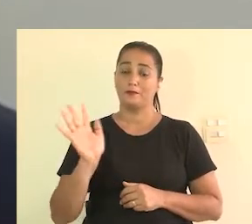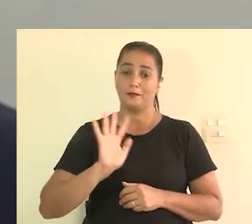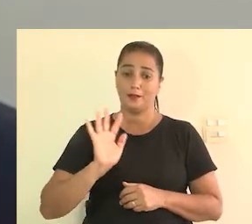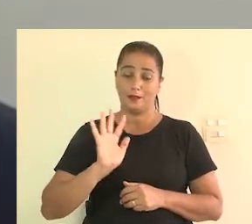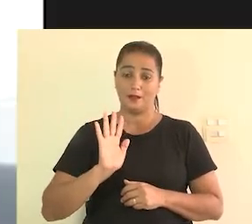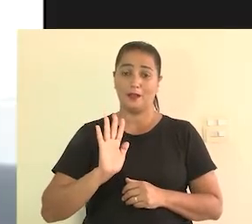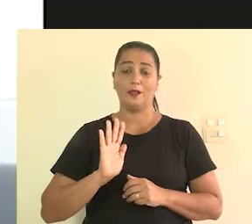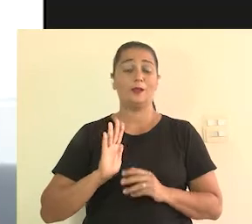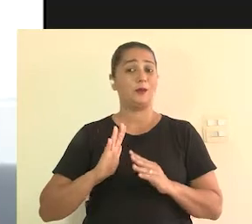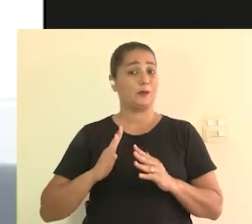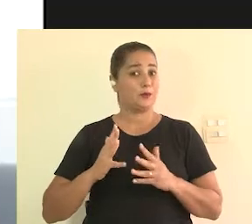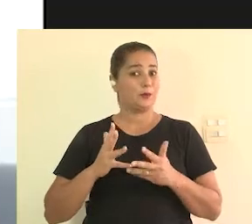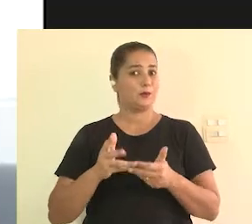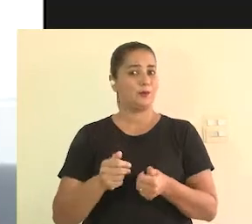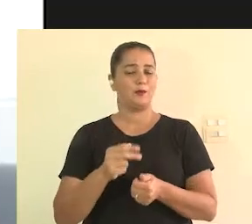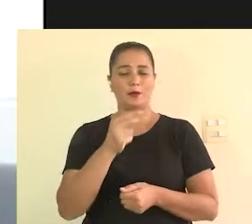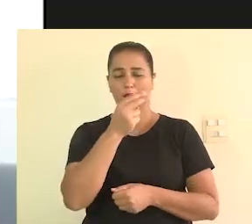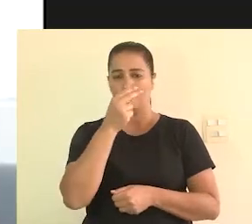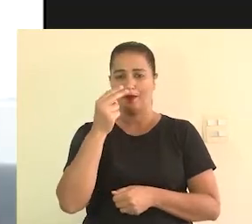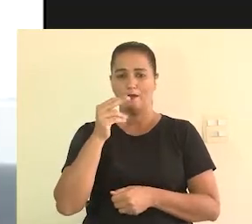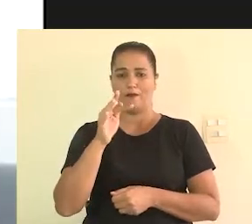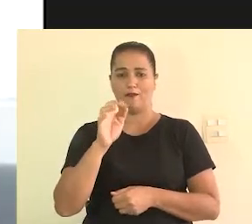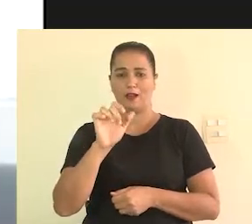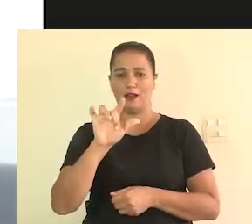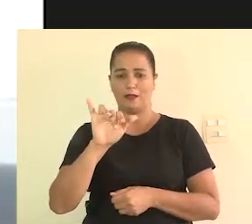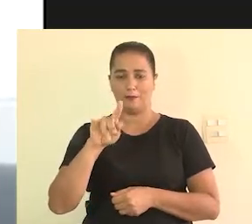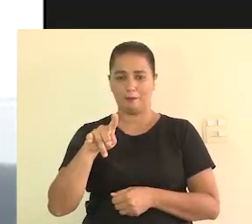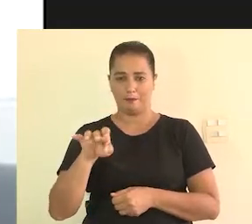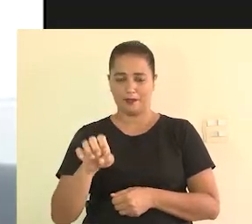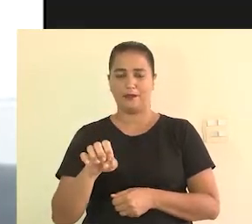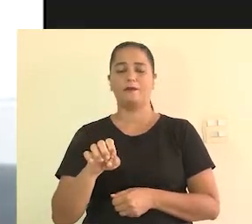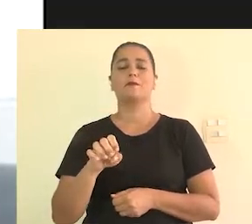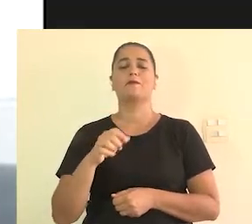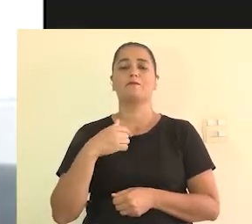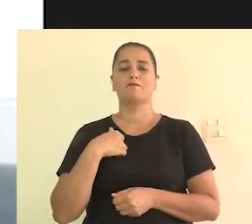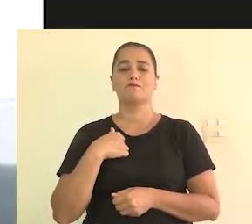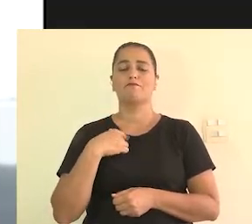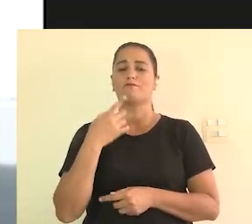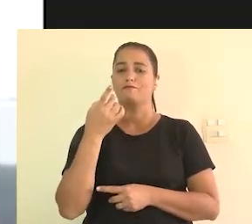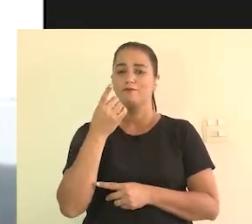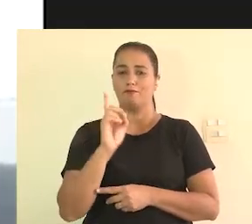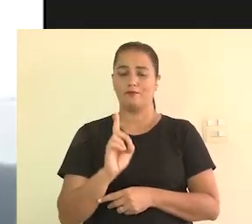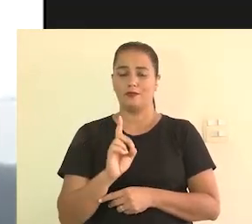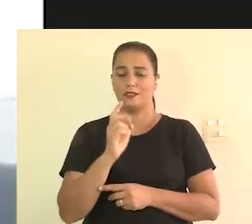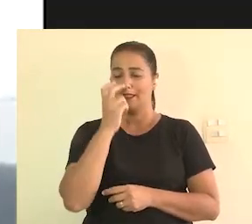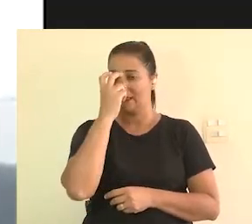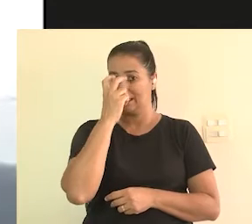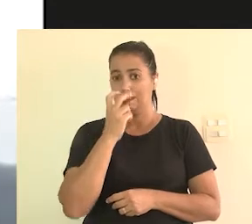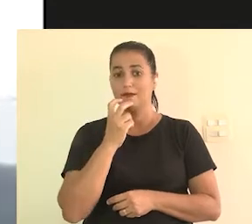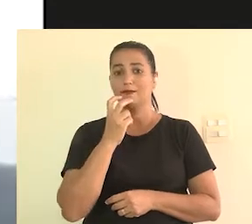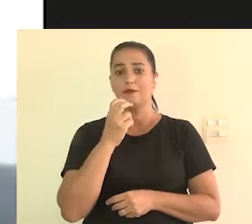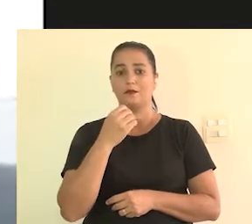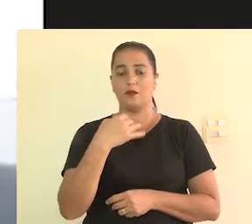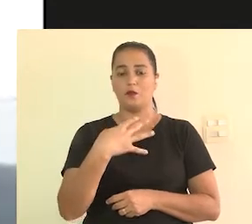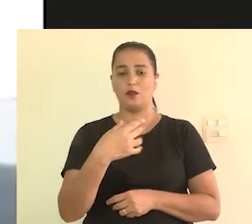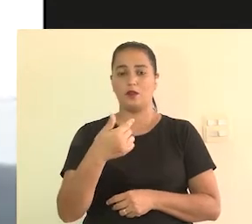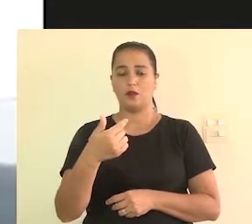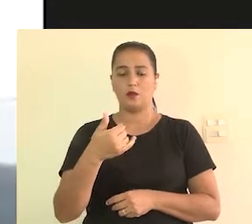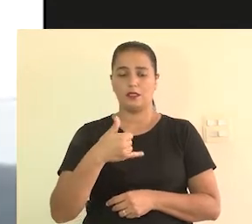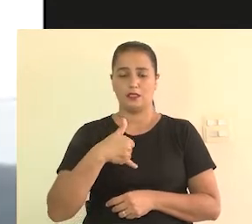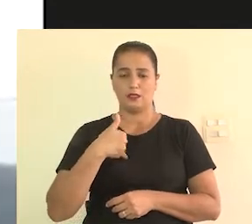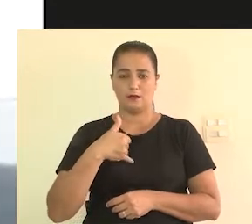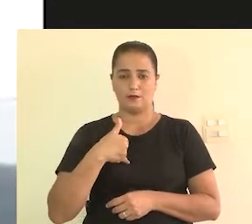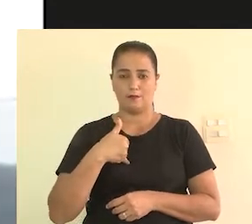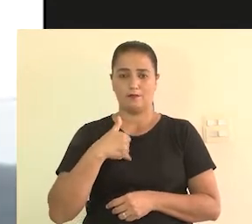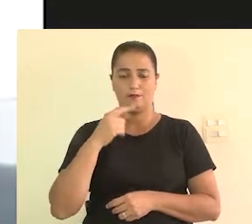Olá a todos. O meu nome é Felipe Monteiro. Eu tenho deficiência visual, 42